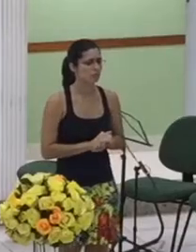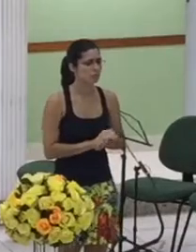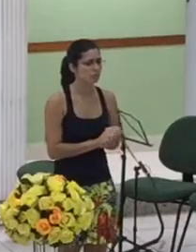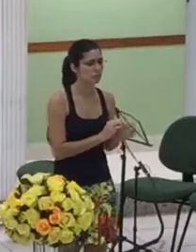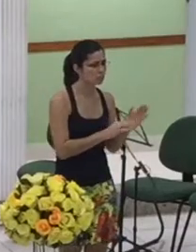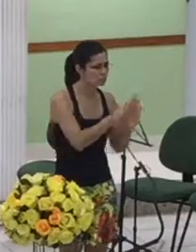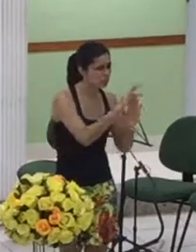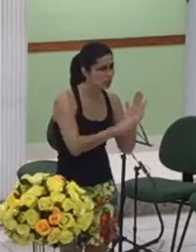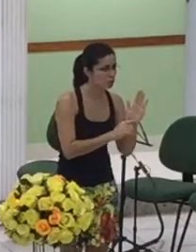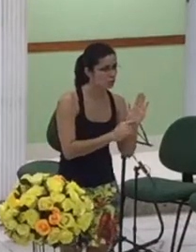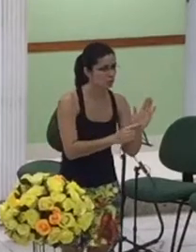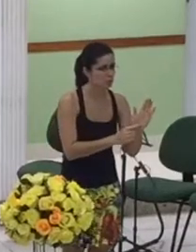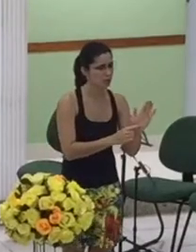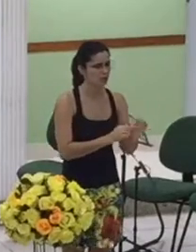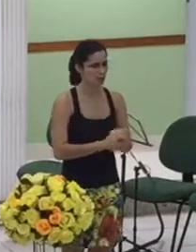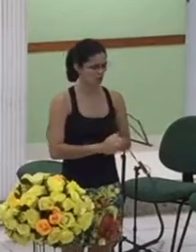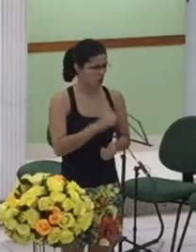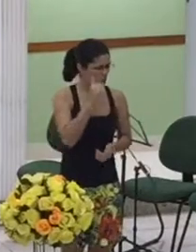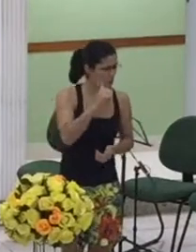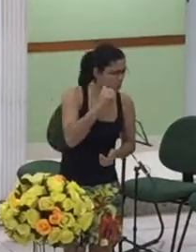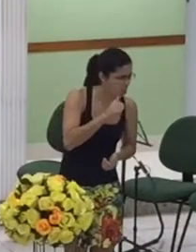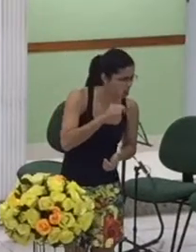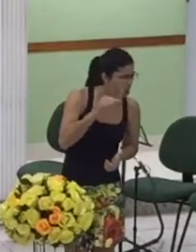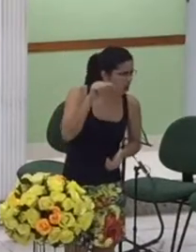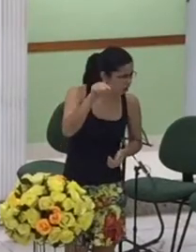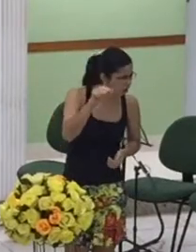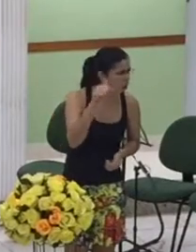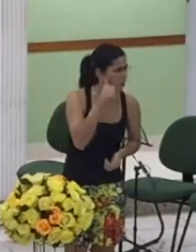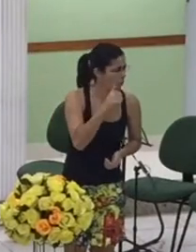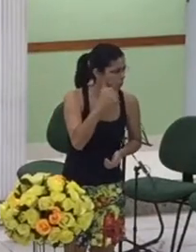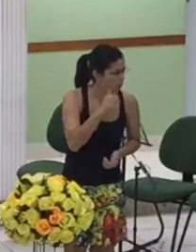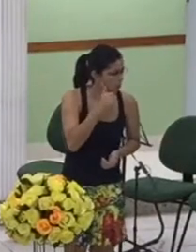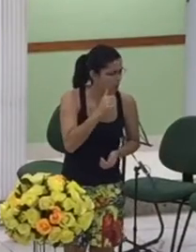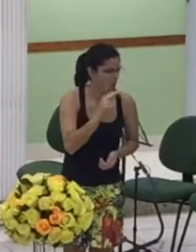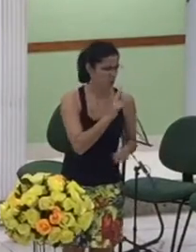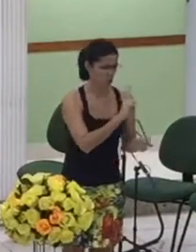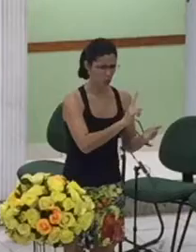vou dizer foi mãe de Salomão e ela era a mulher de Urias